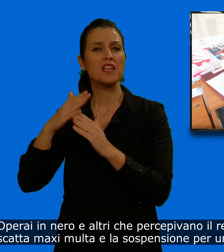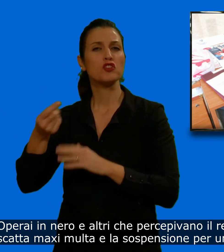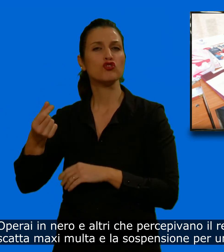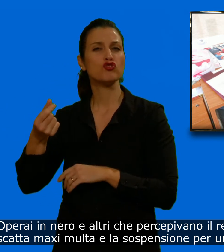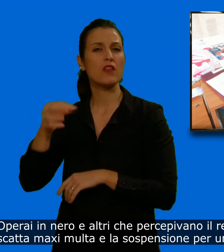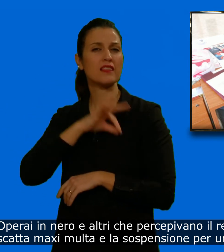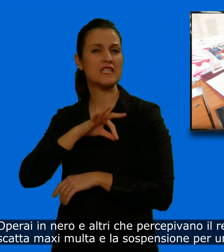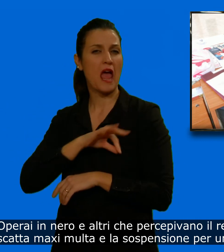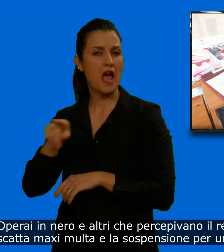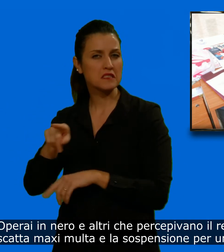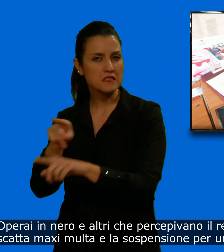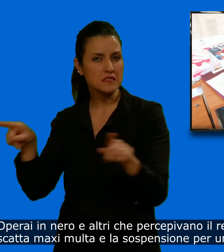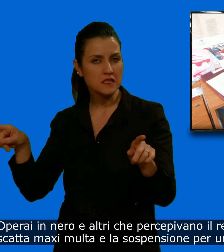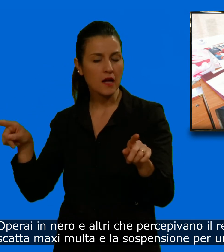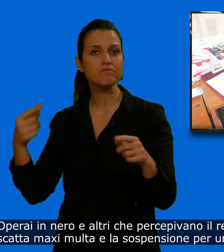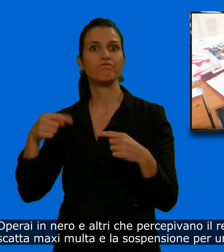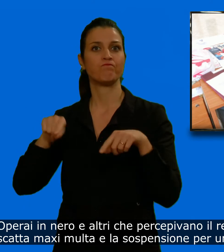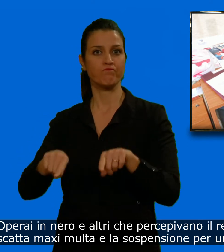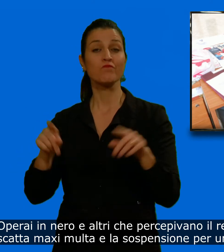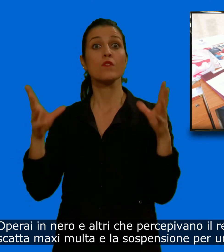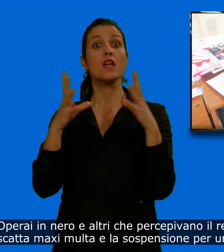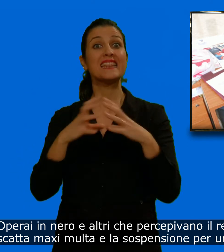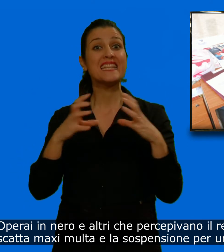Scatta maxi multa e la sospensione per una ditta di matino.